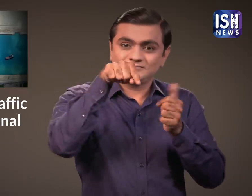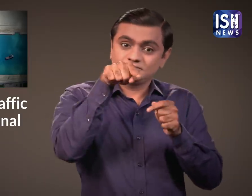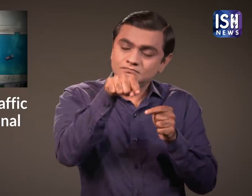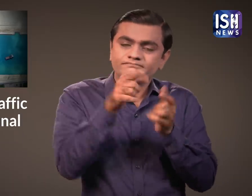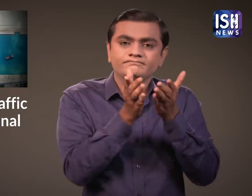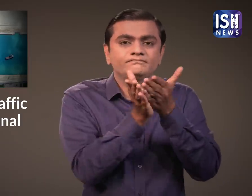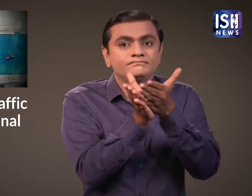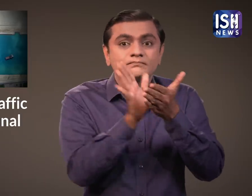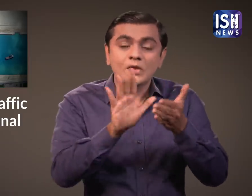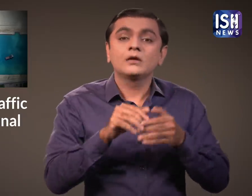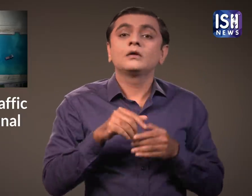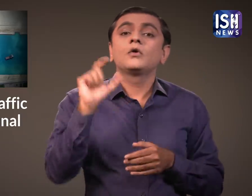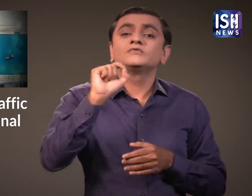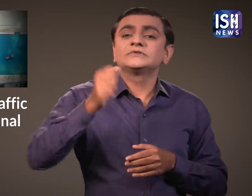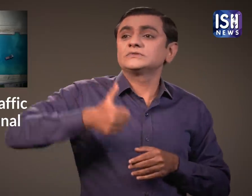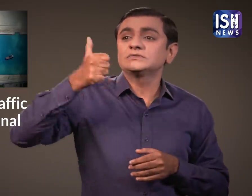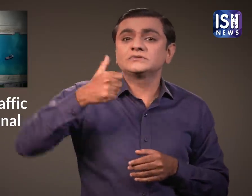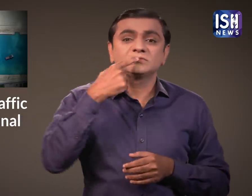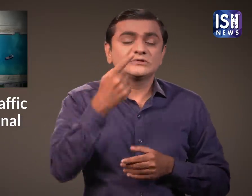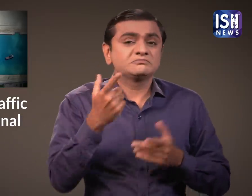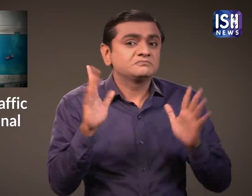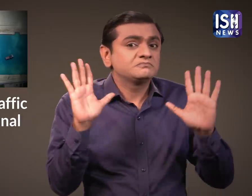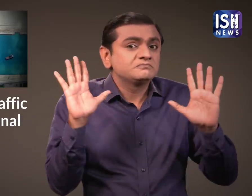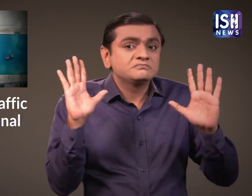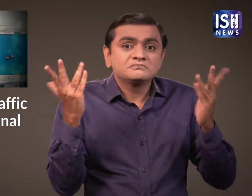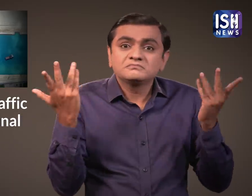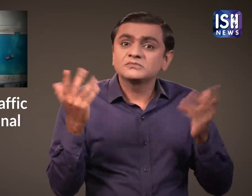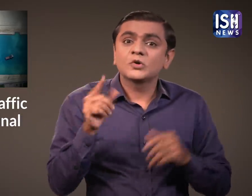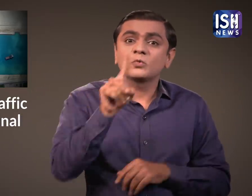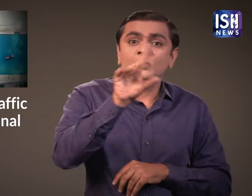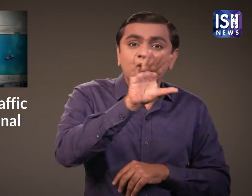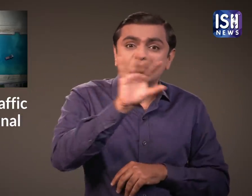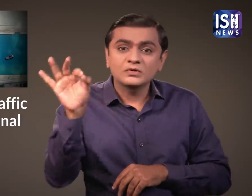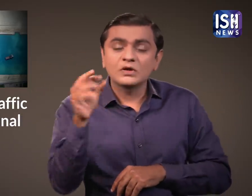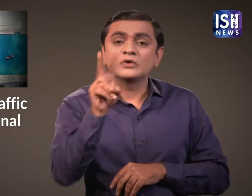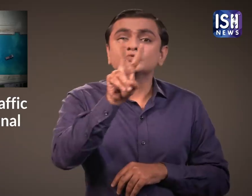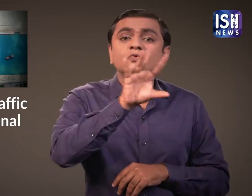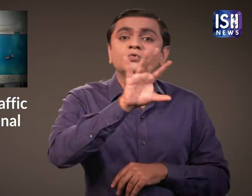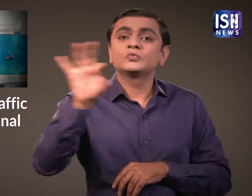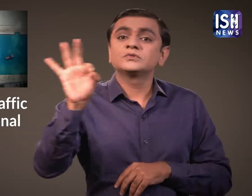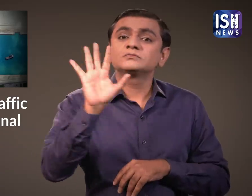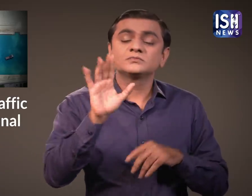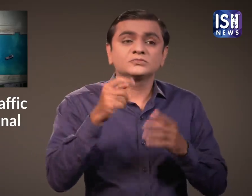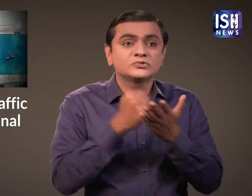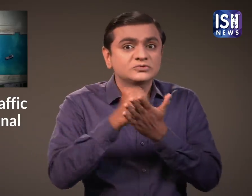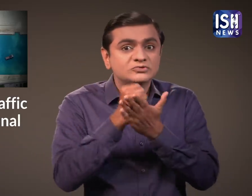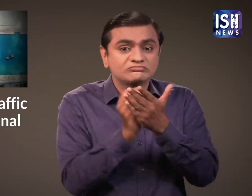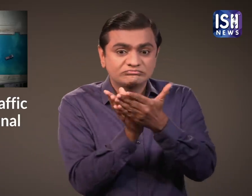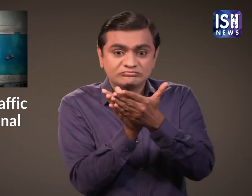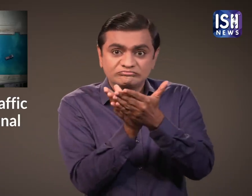अधिकारियों ने कहा था कि जहाज को वहाँ से हिलाने और निकालने में उन्हें कुछ सप्ता लग सकते